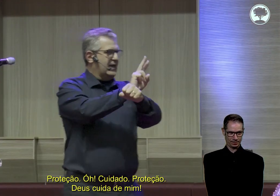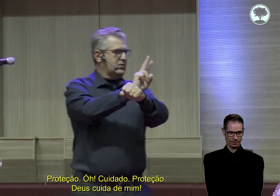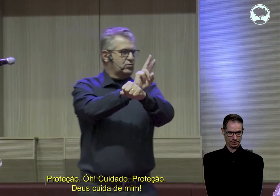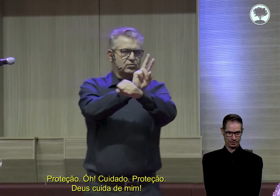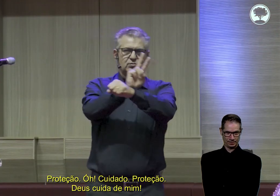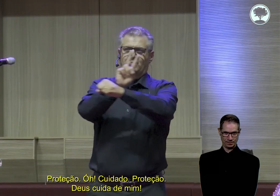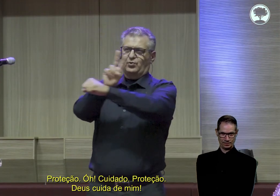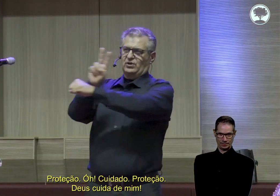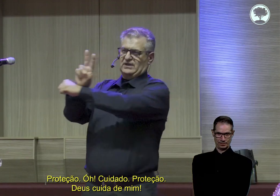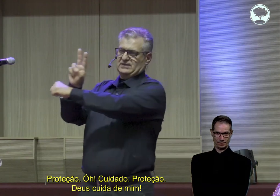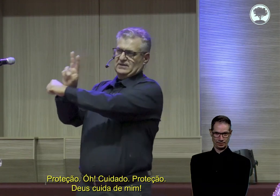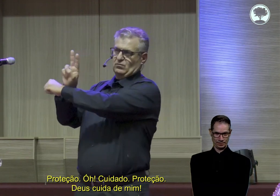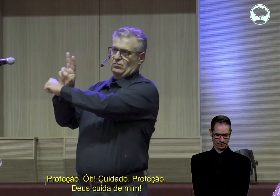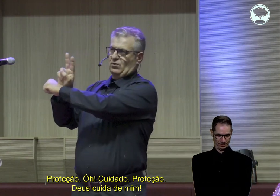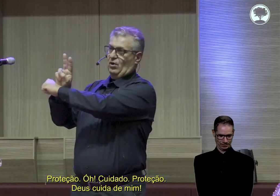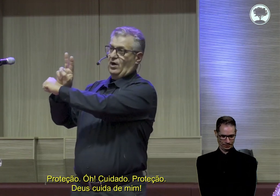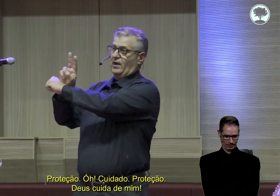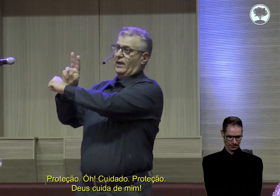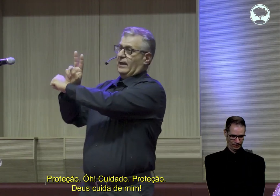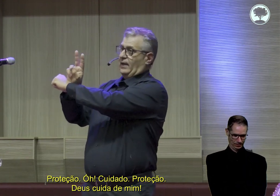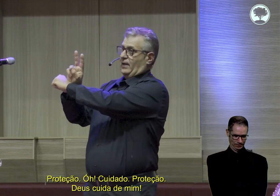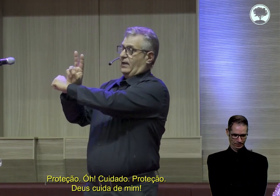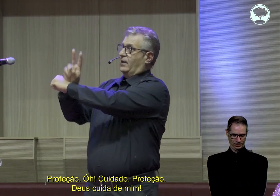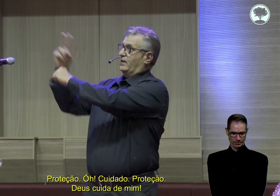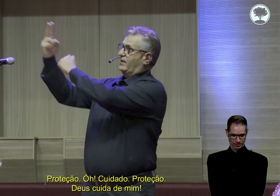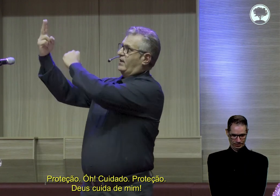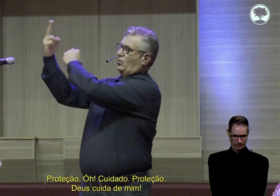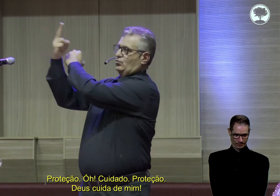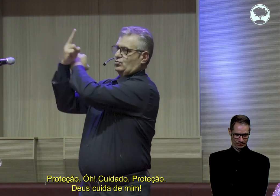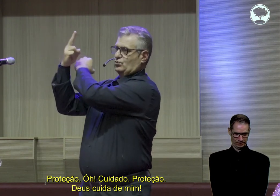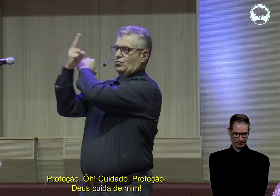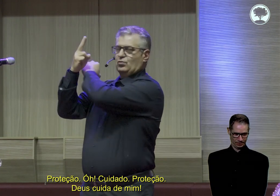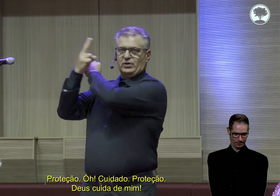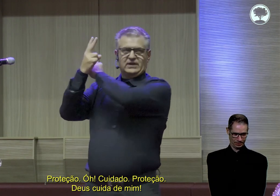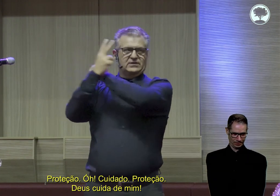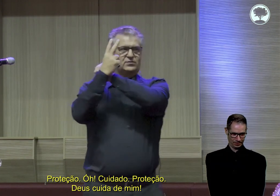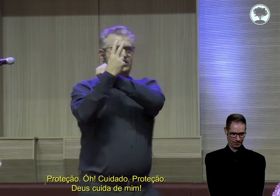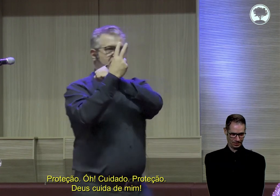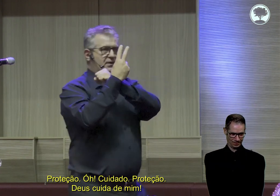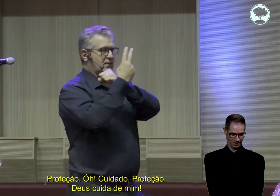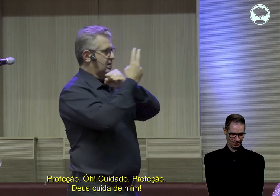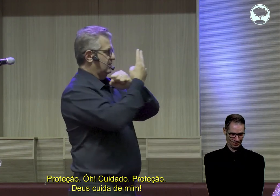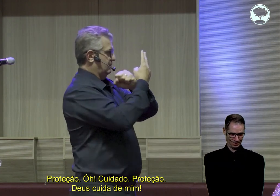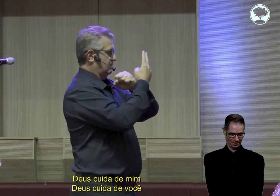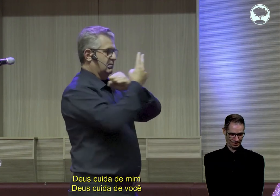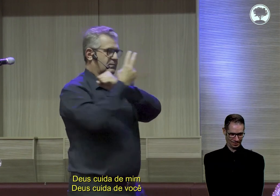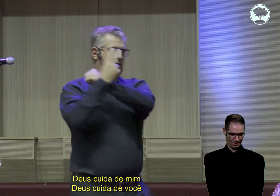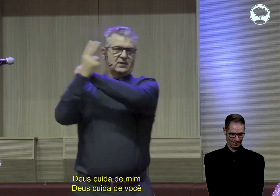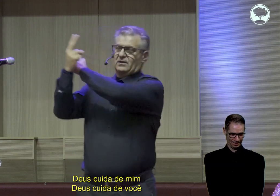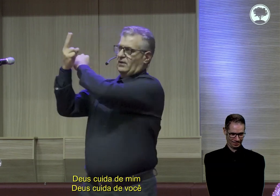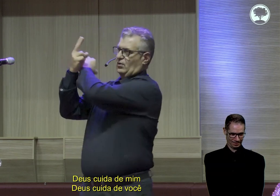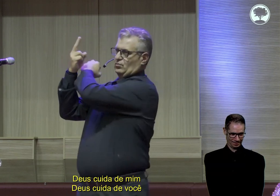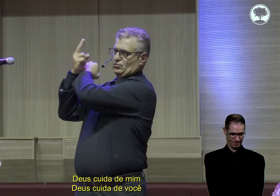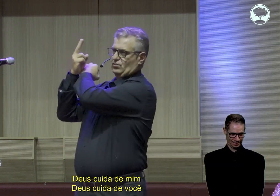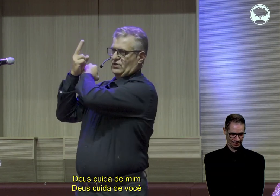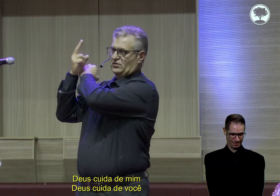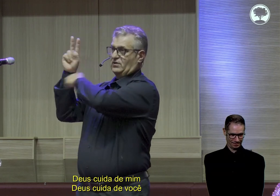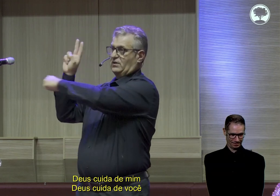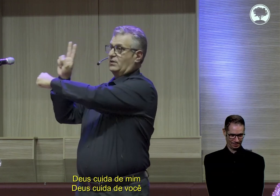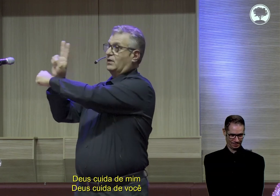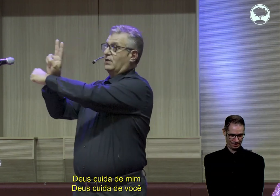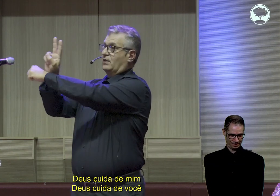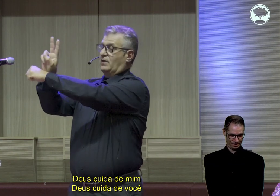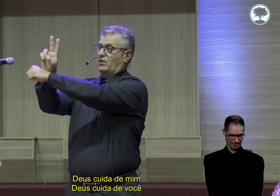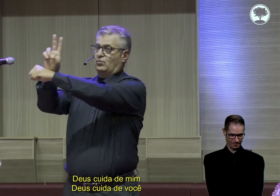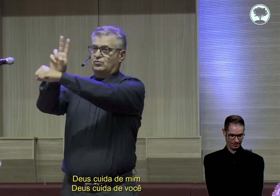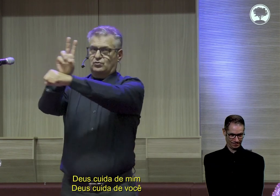Cuidado. Proteção. Deus cuida de mim. Deus cuida de